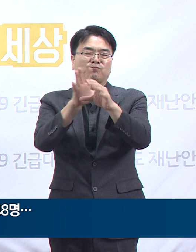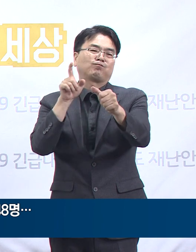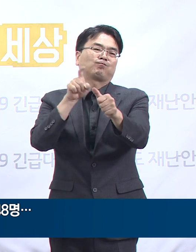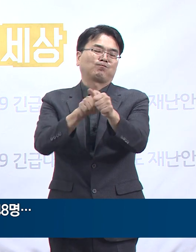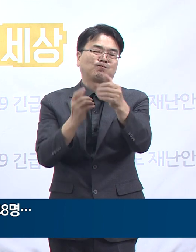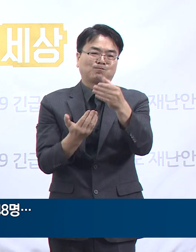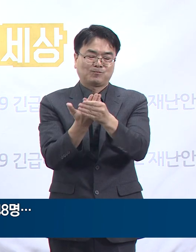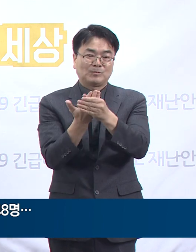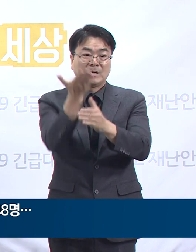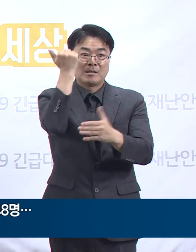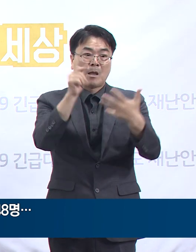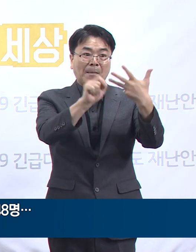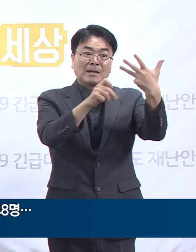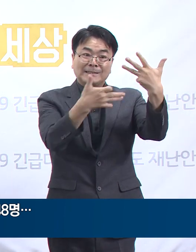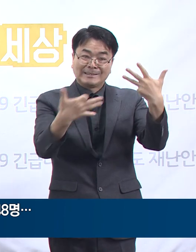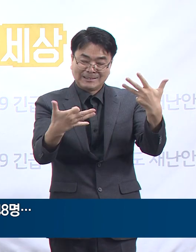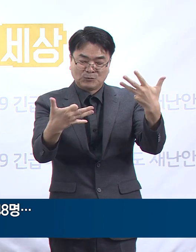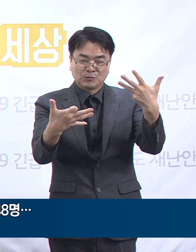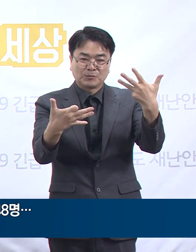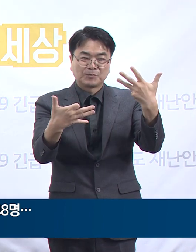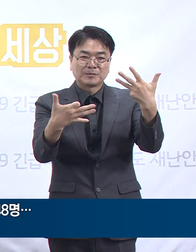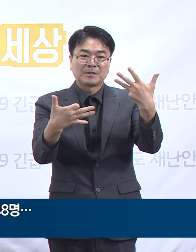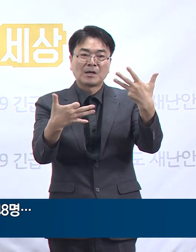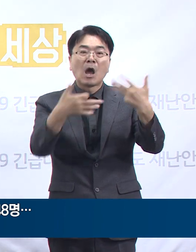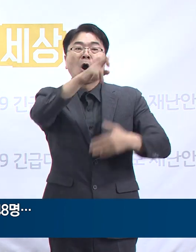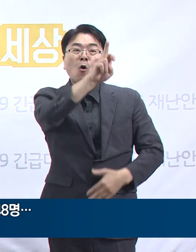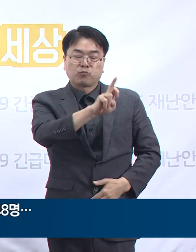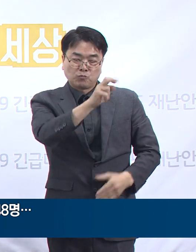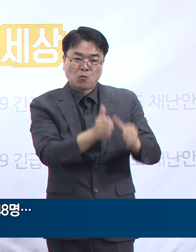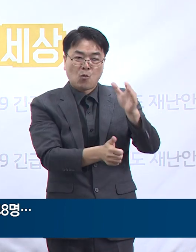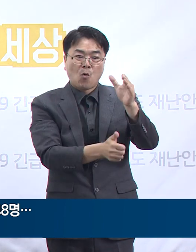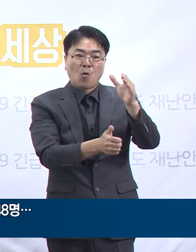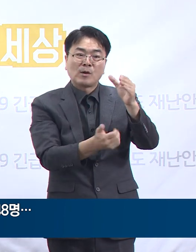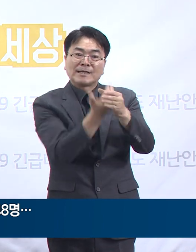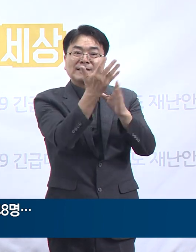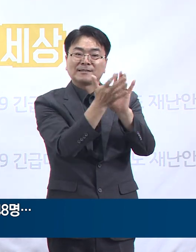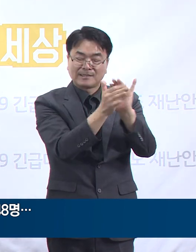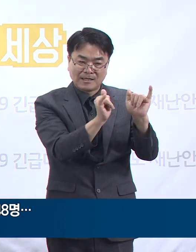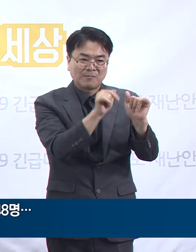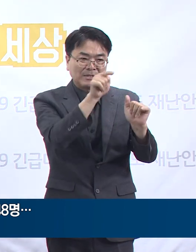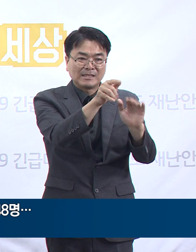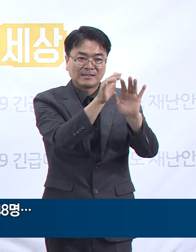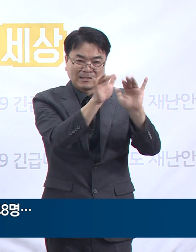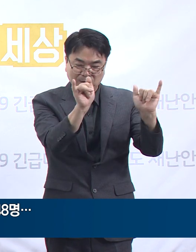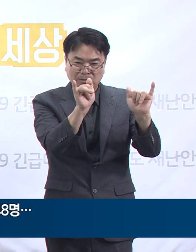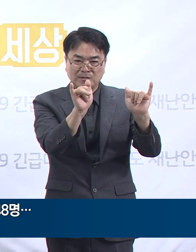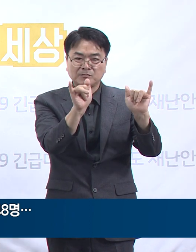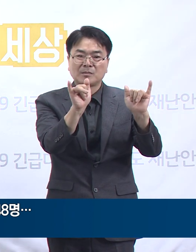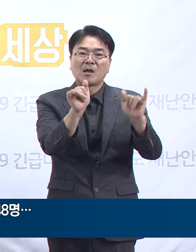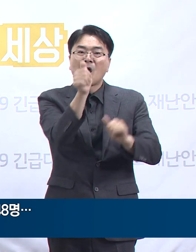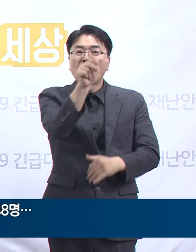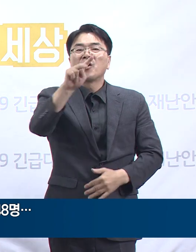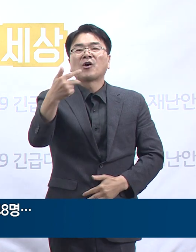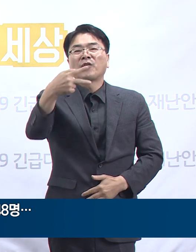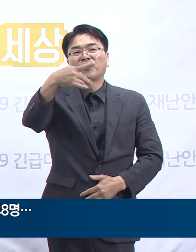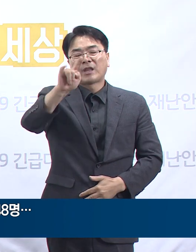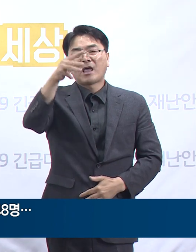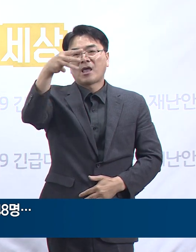이 중 8월 19일 확진된 군포시의 발생자는 경기도 유양시 소재 현대로템 회사의 직원으로